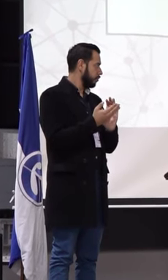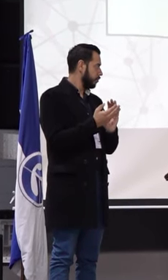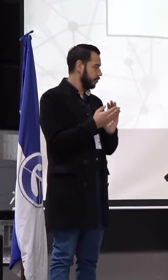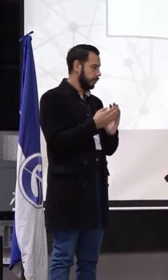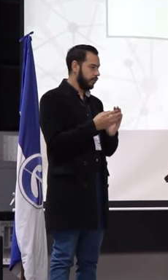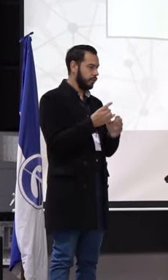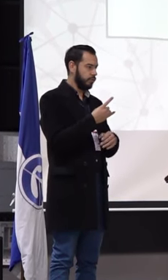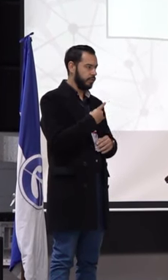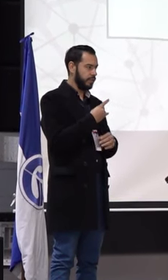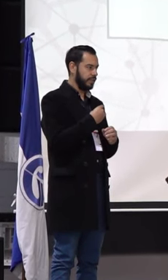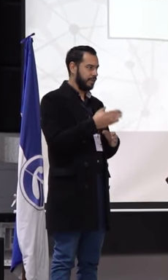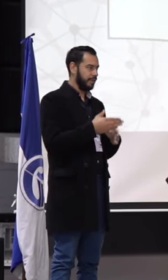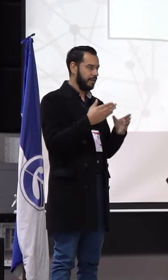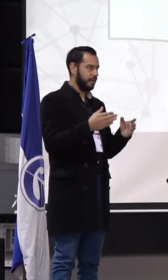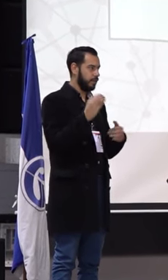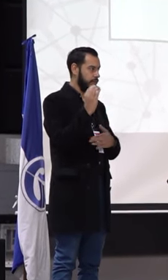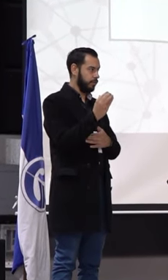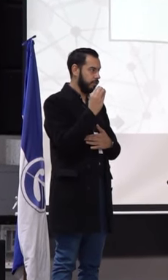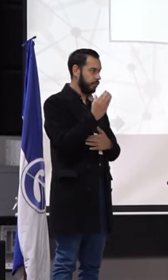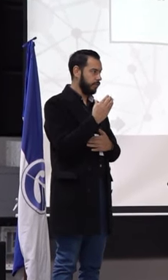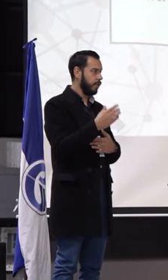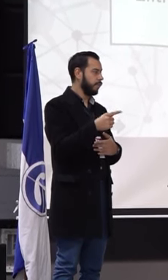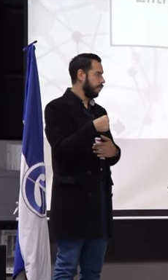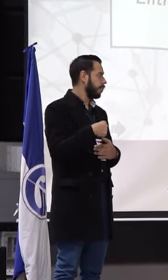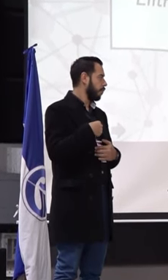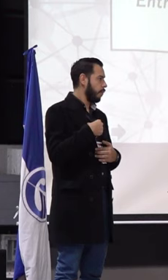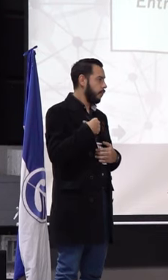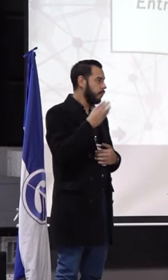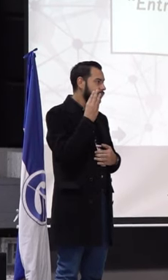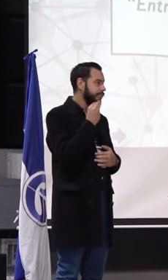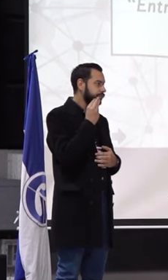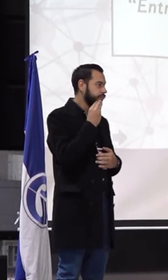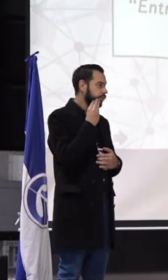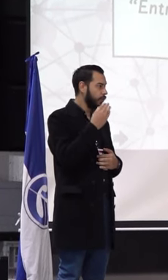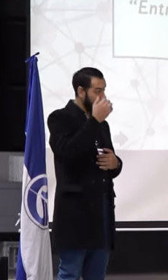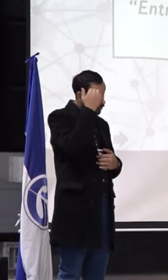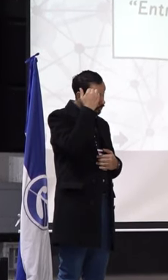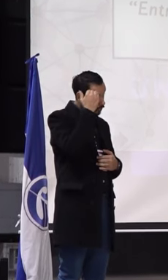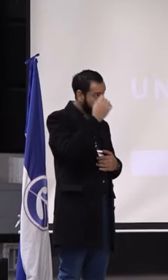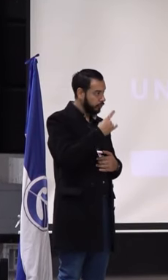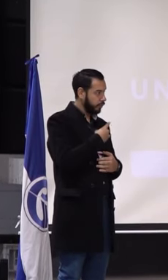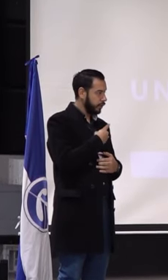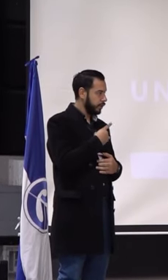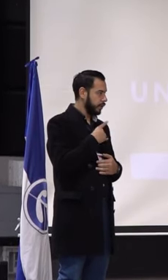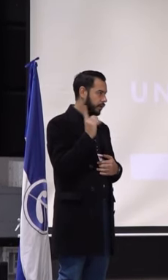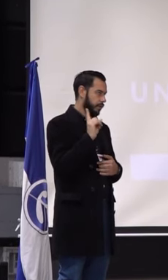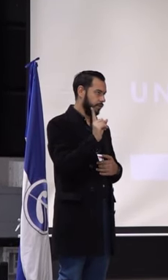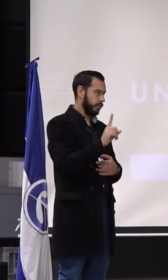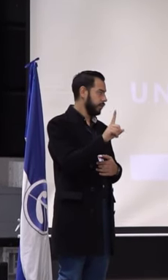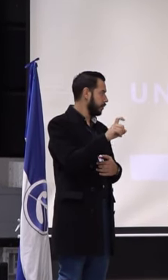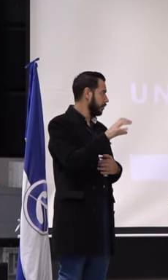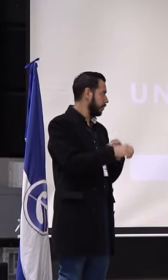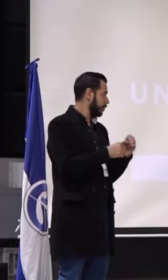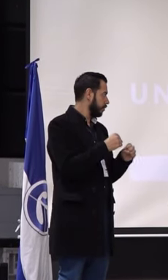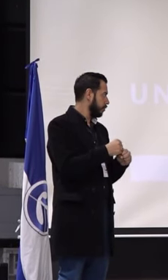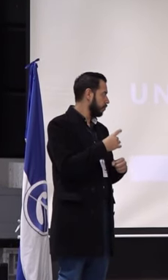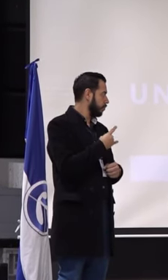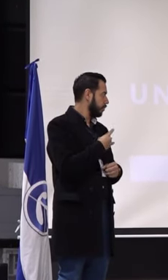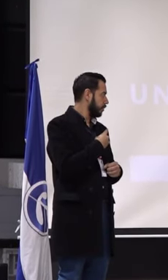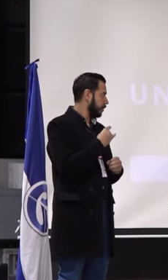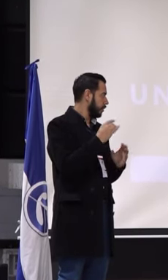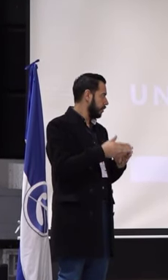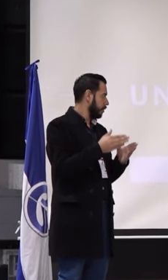la Gran Colombia y tengo experiencia como docente universitaria hace seis años en la Universidad de Gran Colombia.